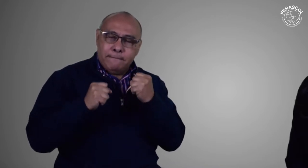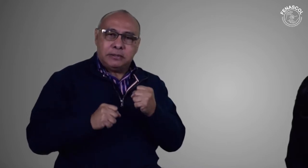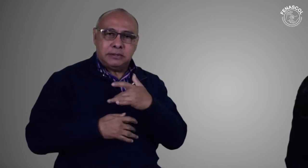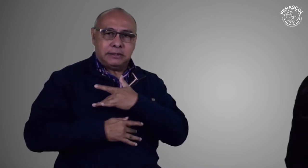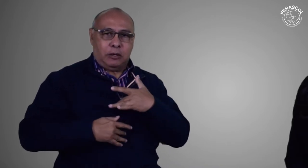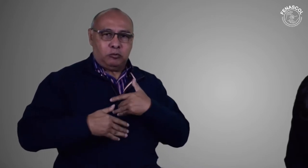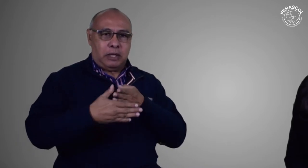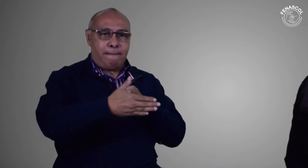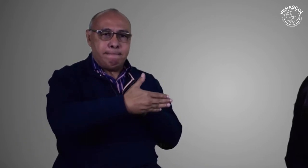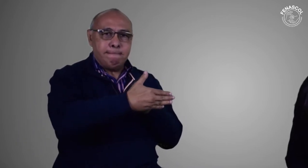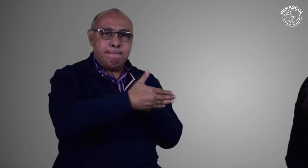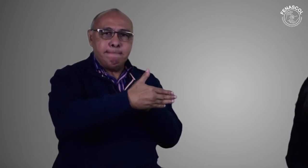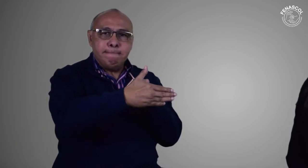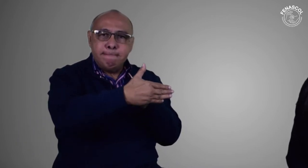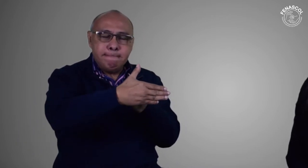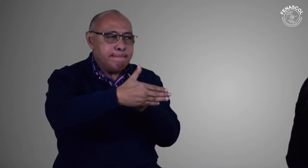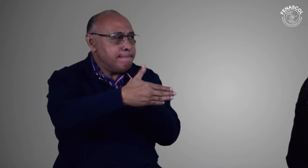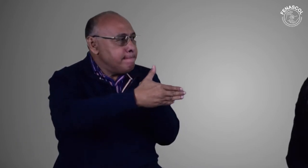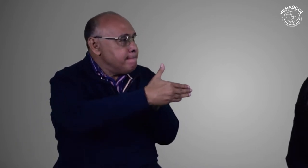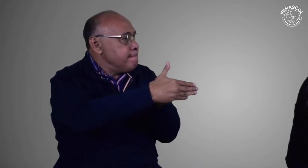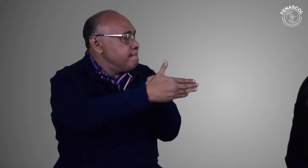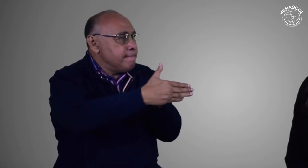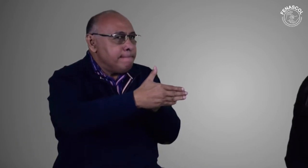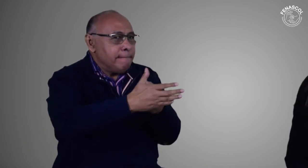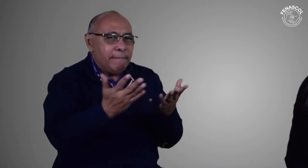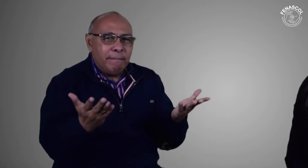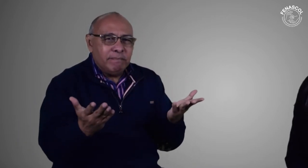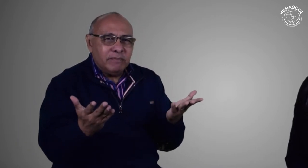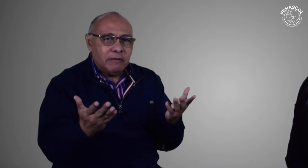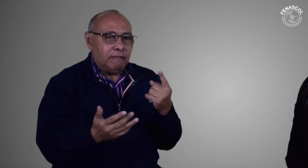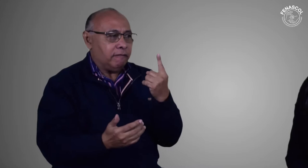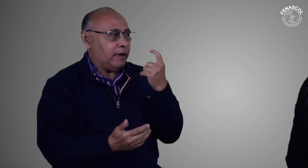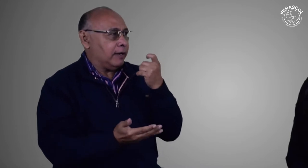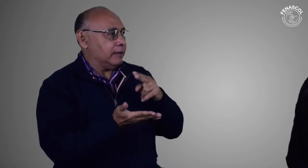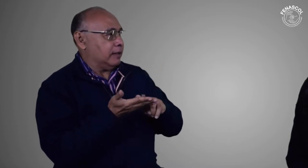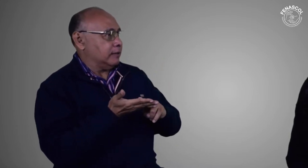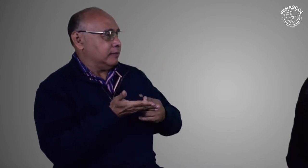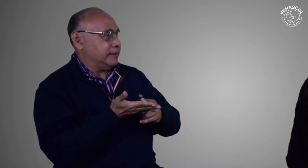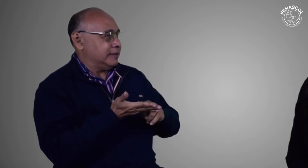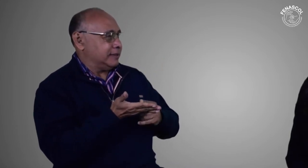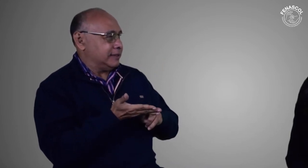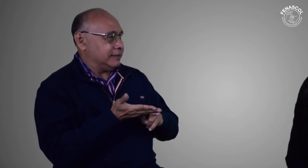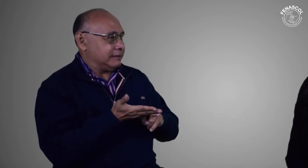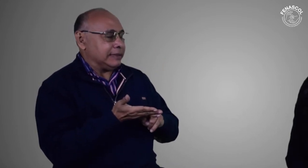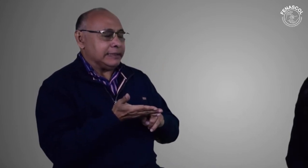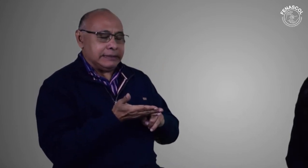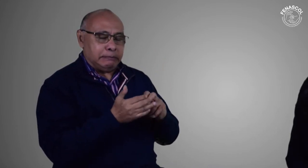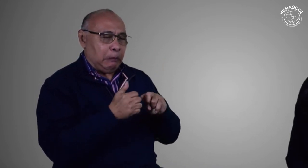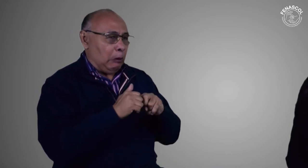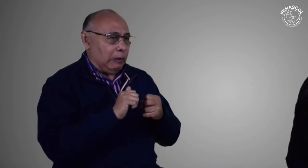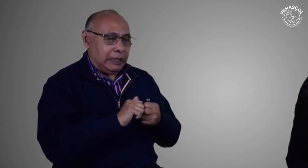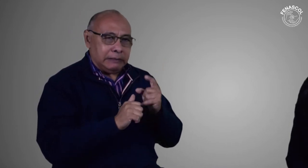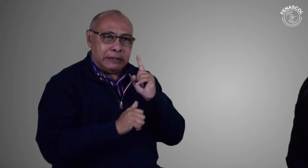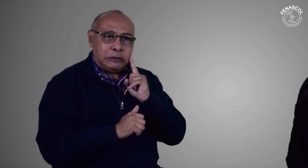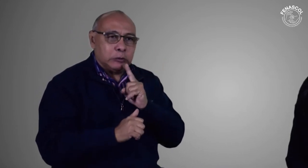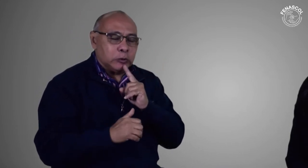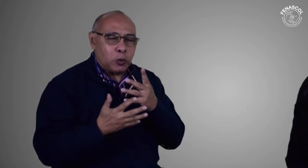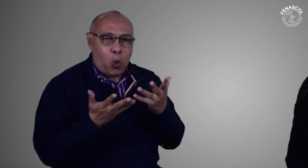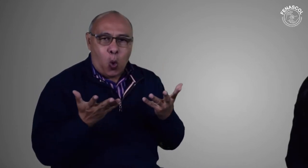grandes barreras para acceder a este sector. No tienen intérpretes. Y a razón de